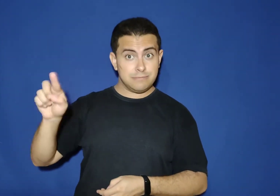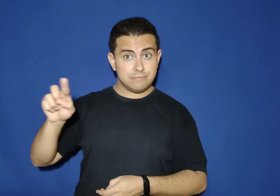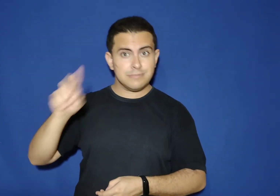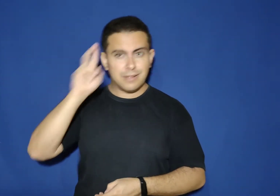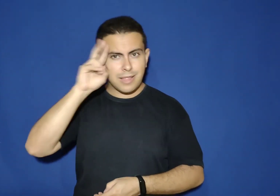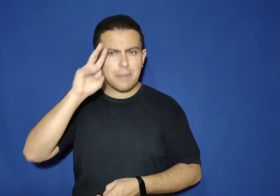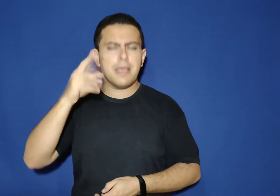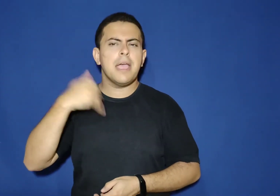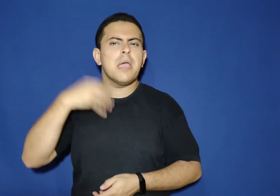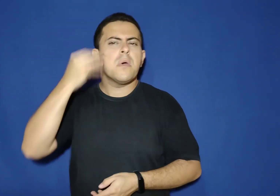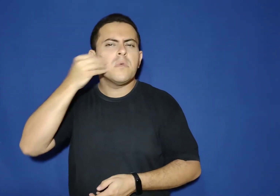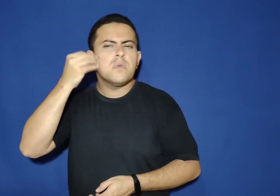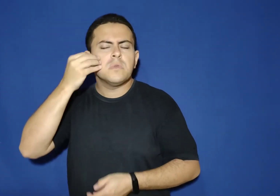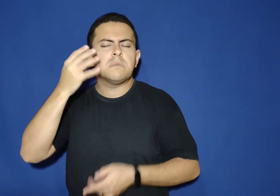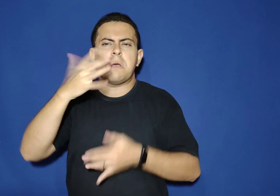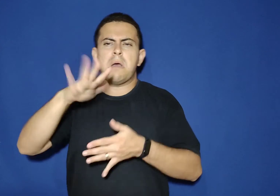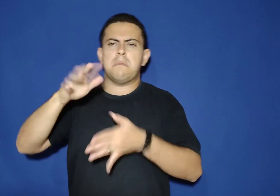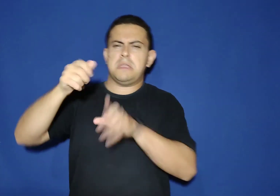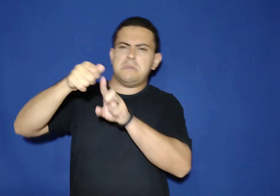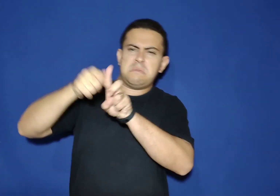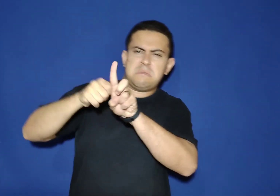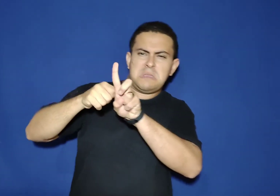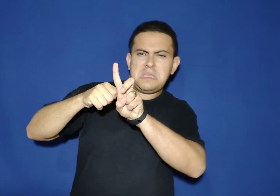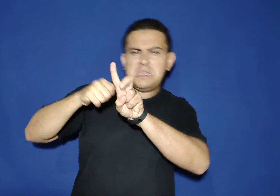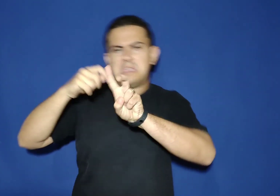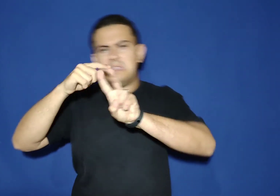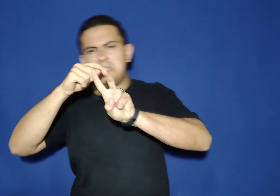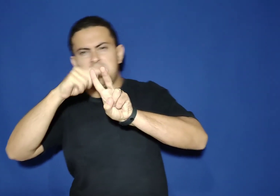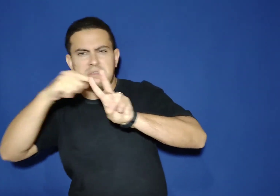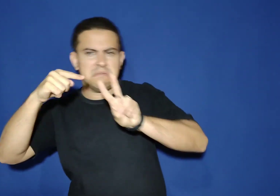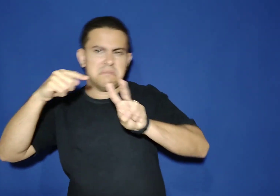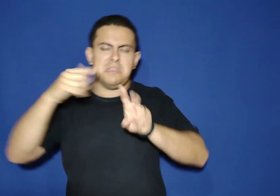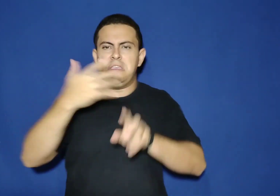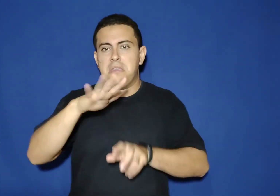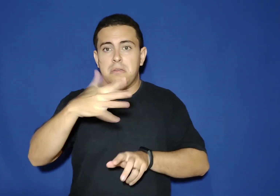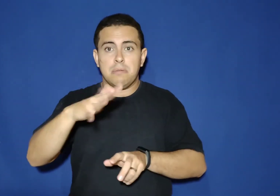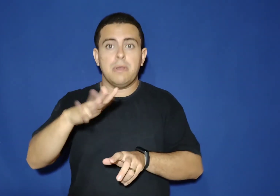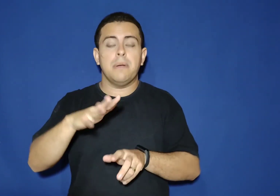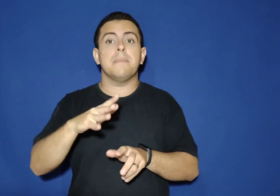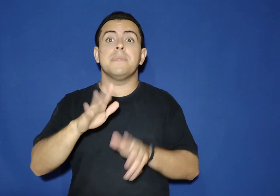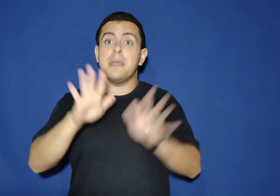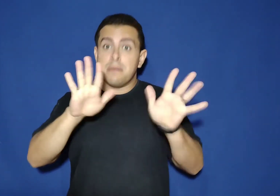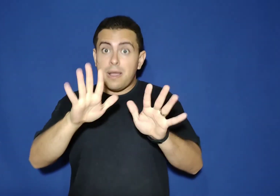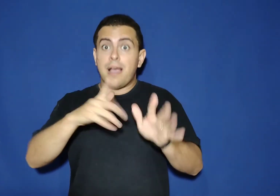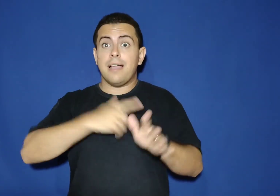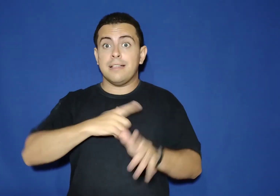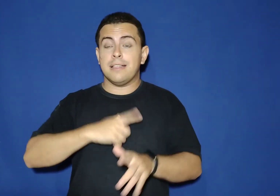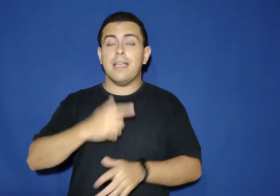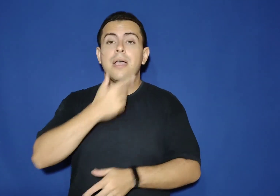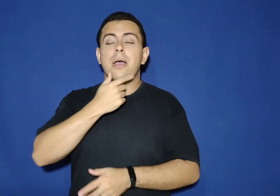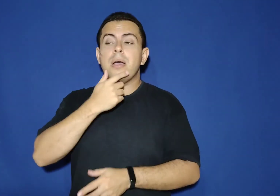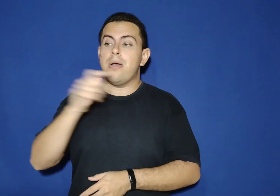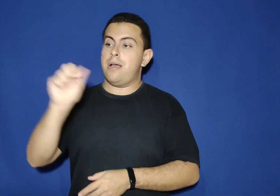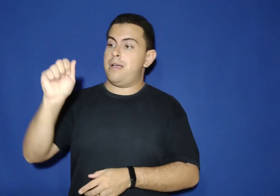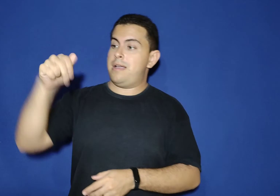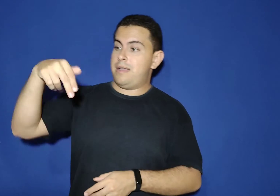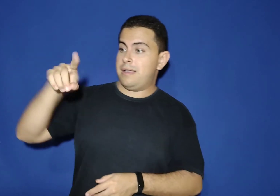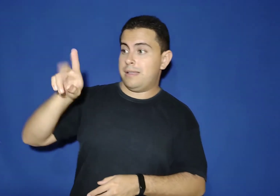5Z. Vocês lembram? Então eu tive a experiência de mais ou menos cerca de um mês e meio, mas o